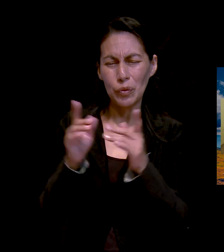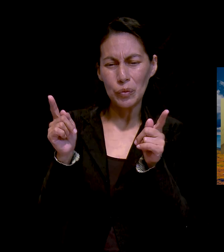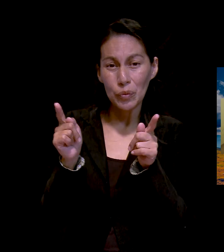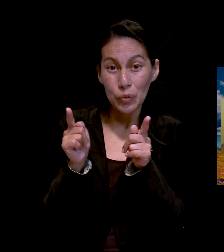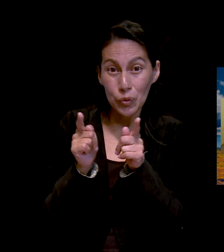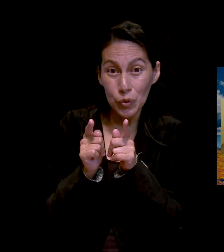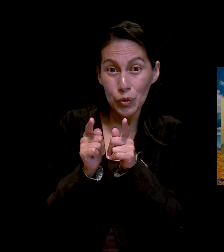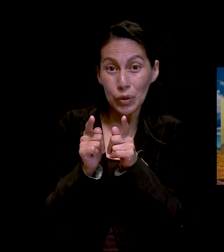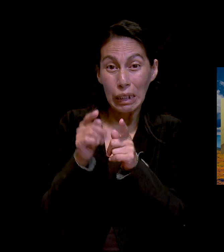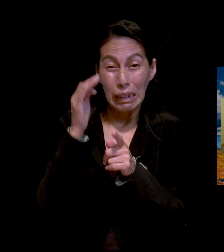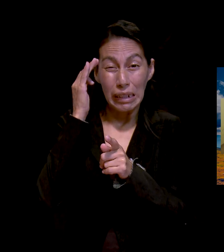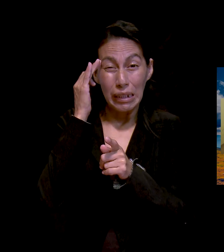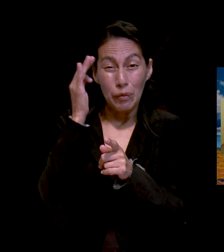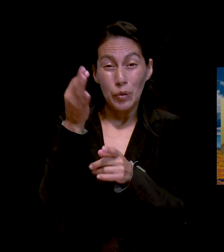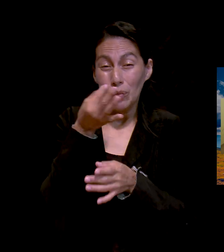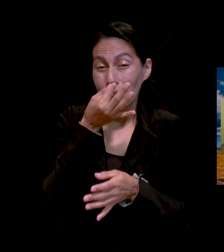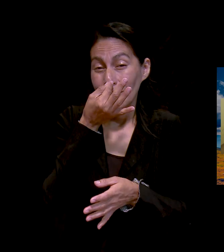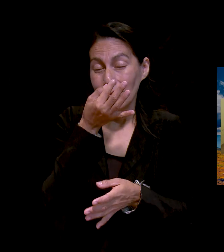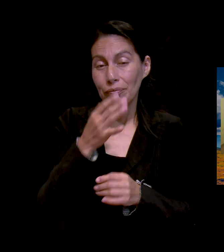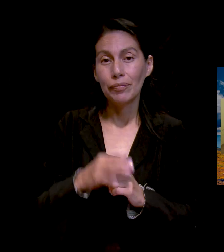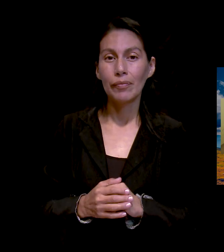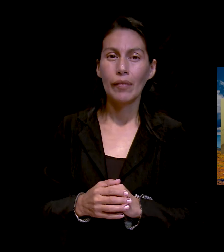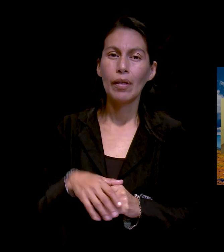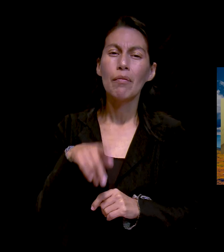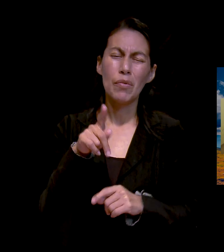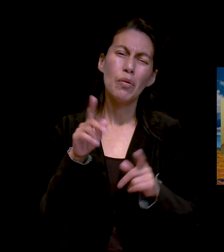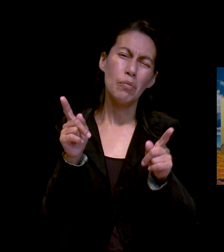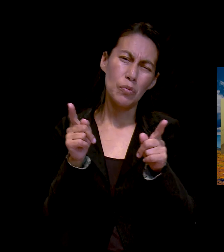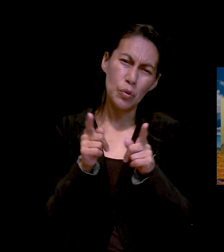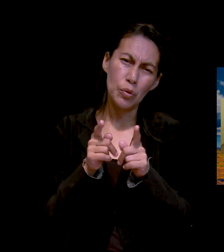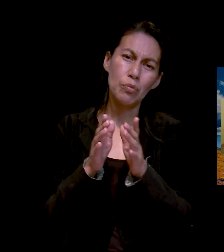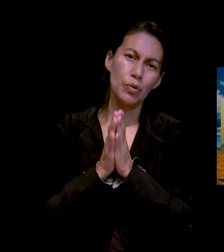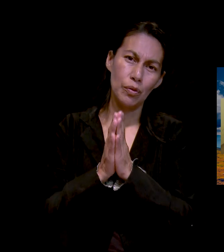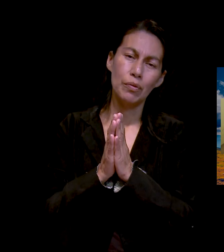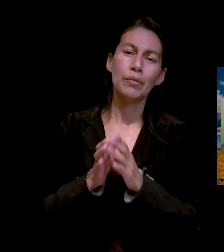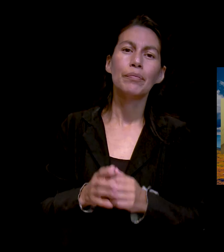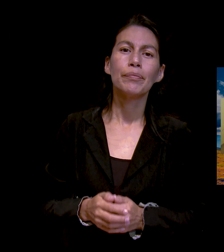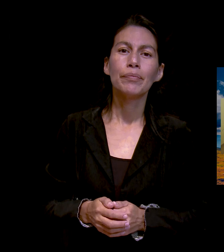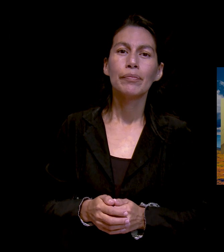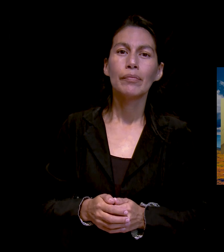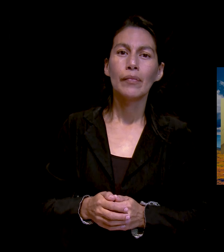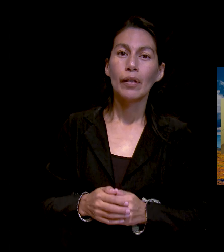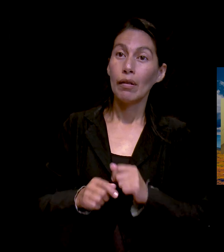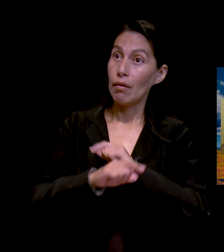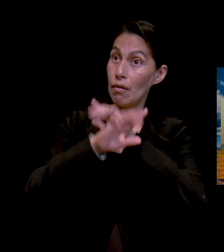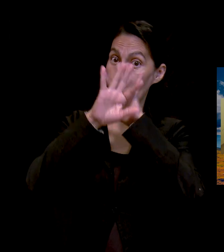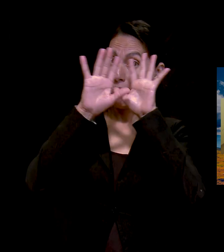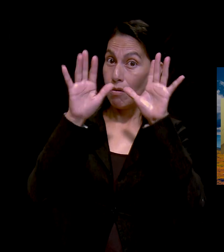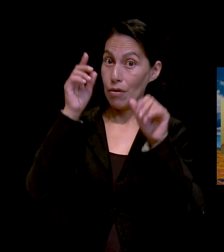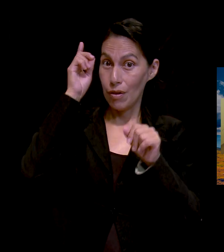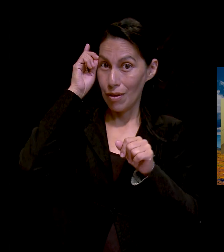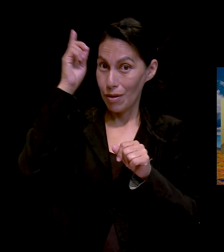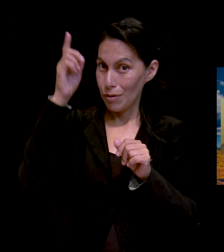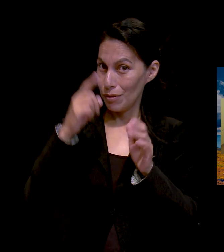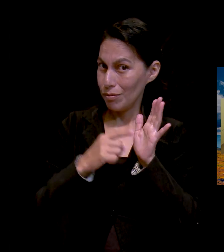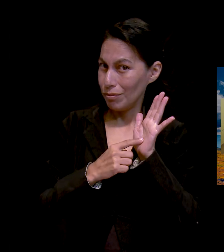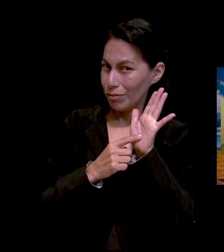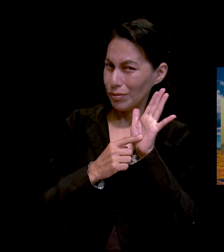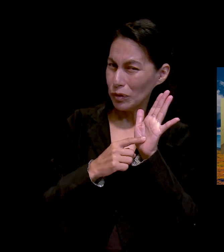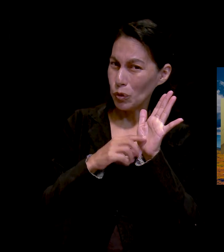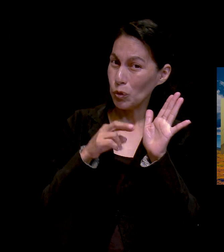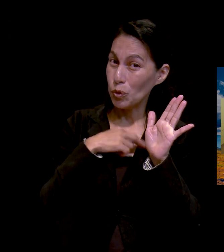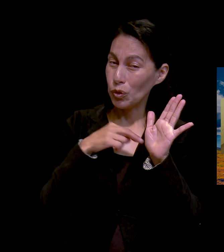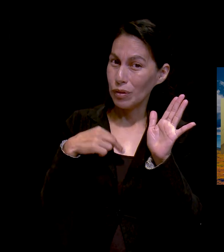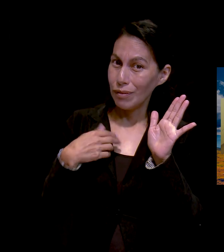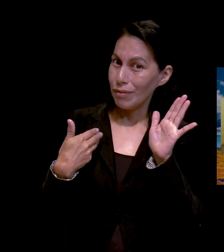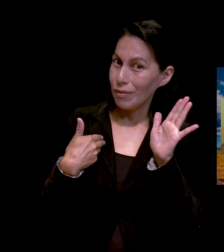se nos está acabando el tiempo, pero algo resumido que podamos ver la gloria de Dios en lo que tú nos relatas. Bueno, en